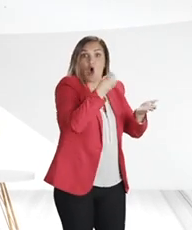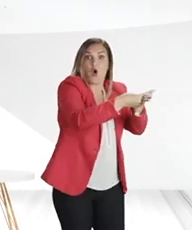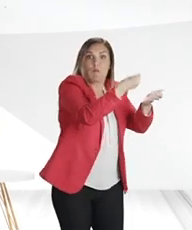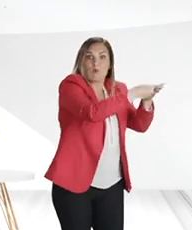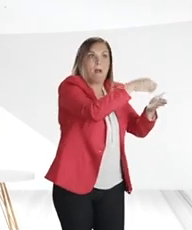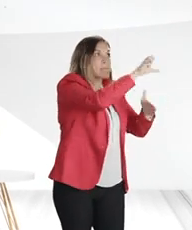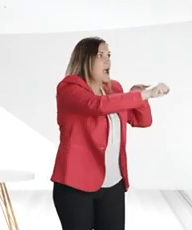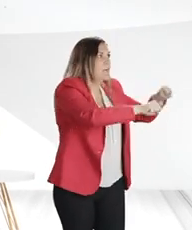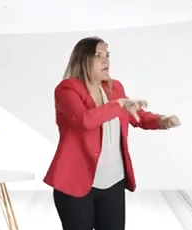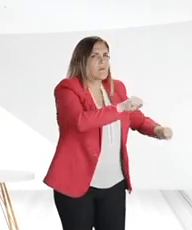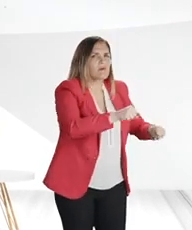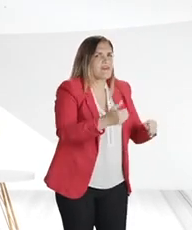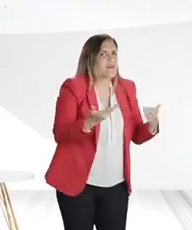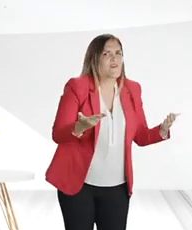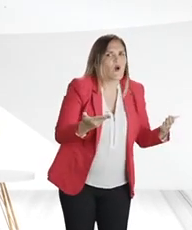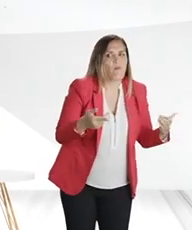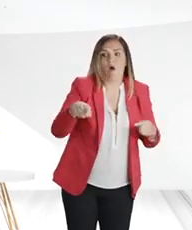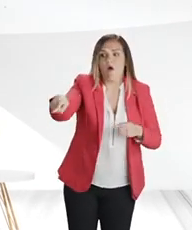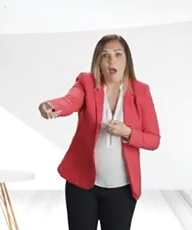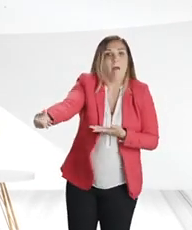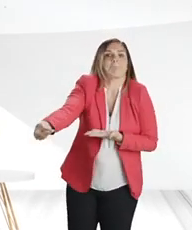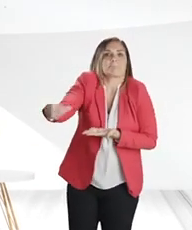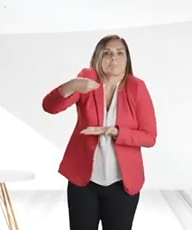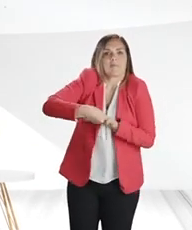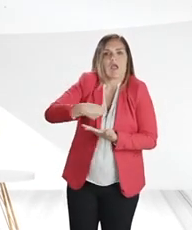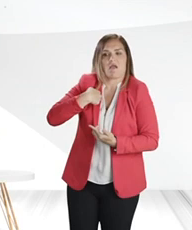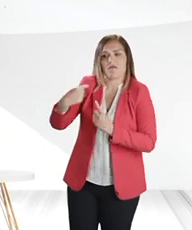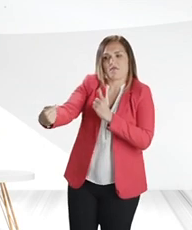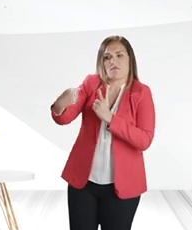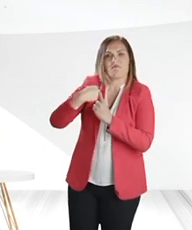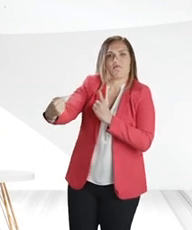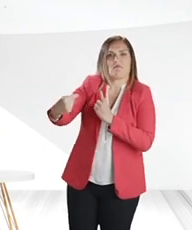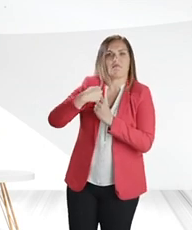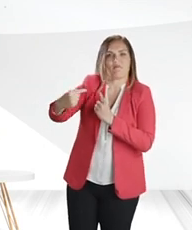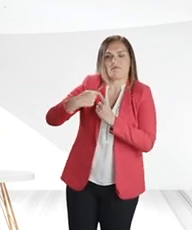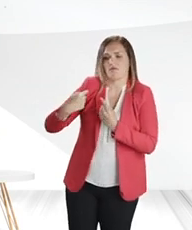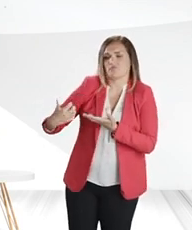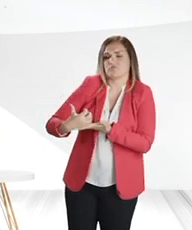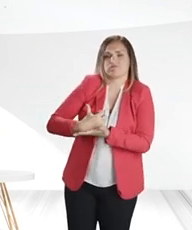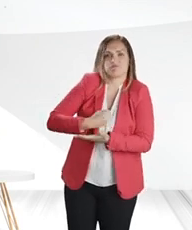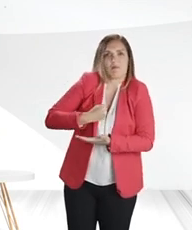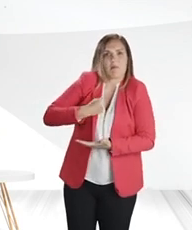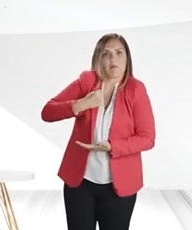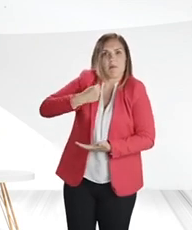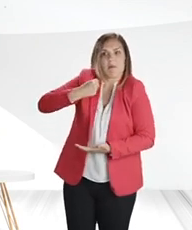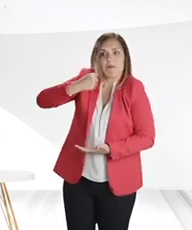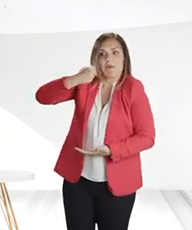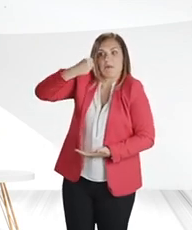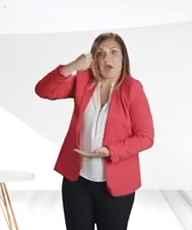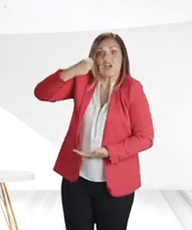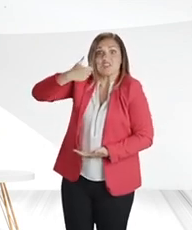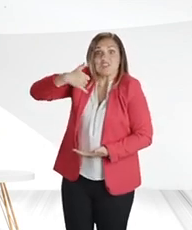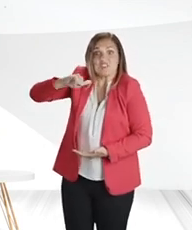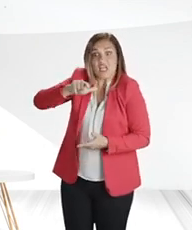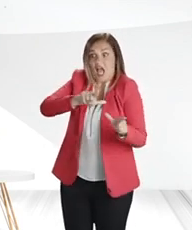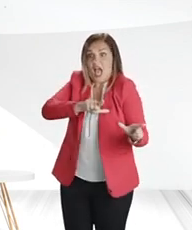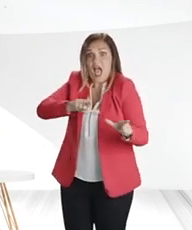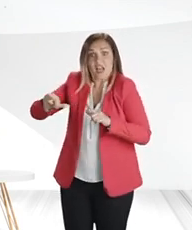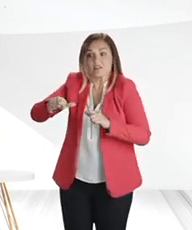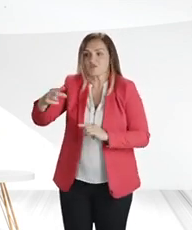iniciales, con el fin de transferirlos a los constructores cuando éstas evidencien que se cumplen las condiciones que